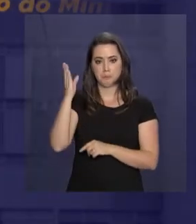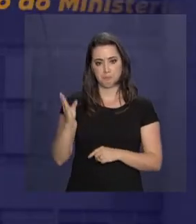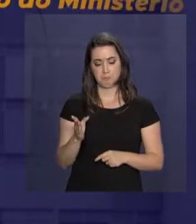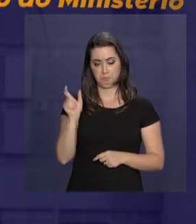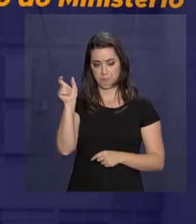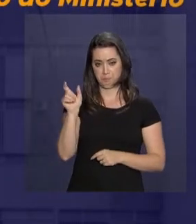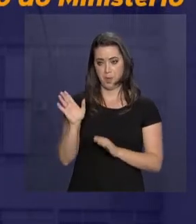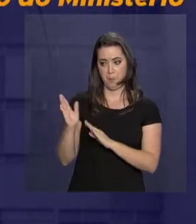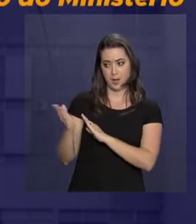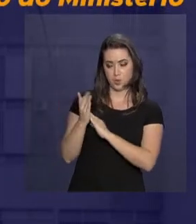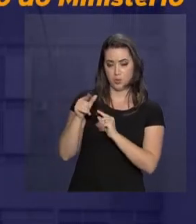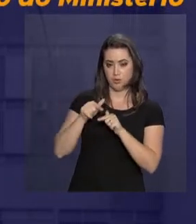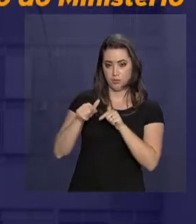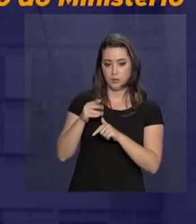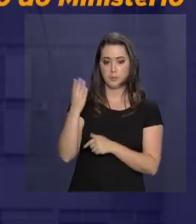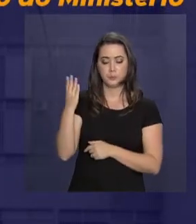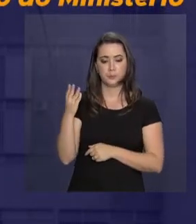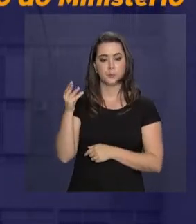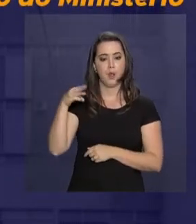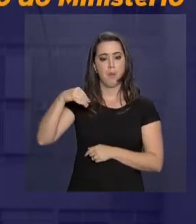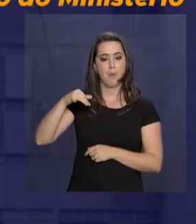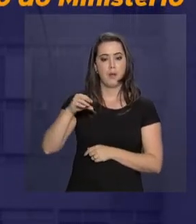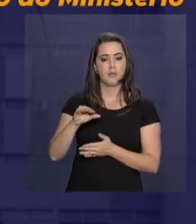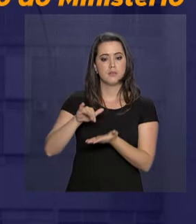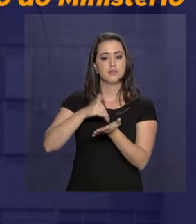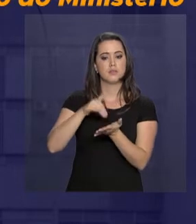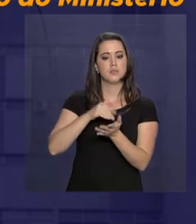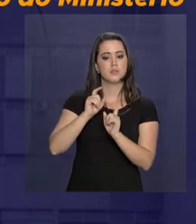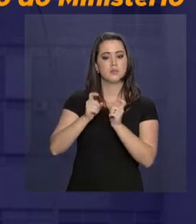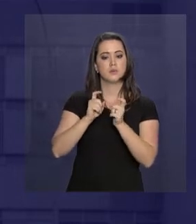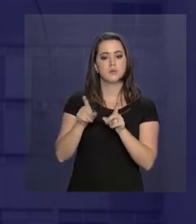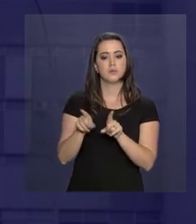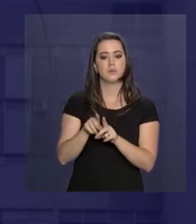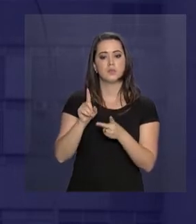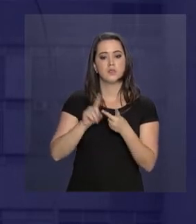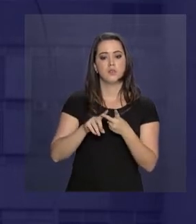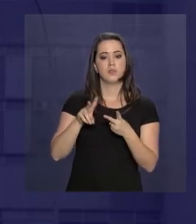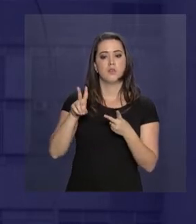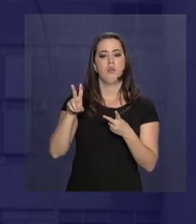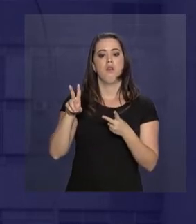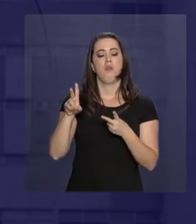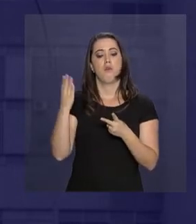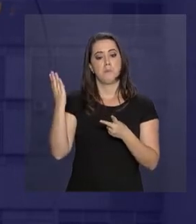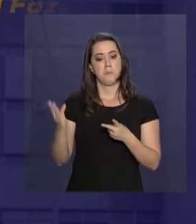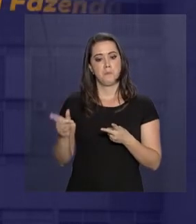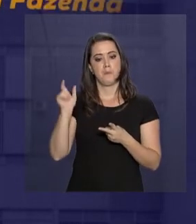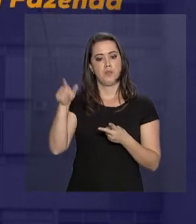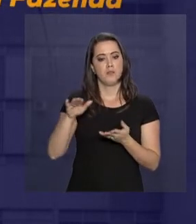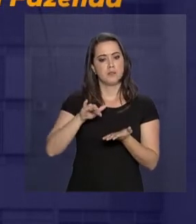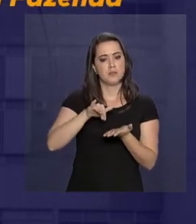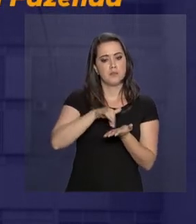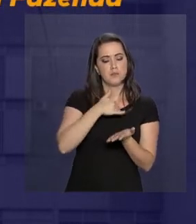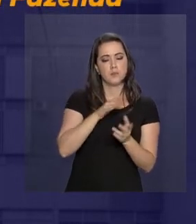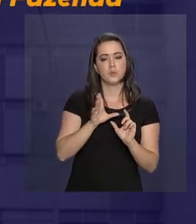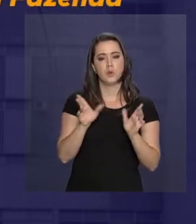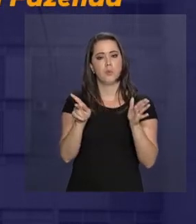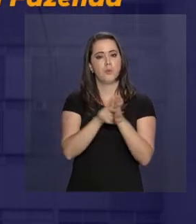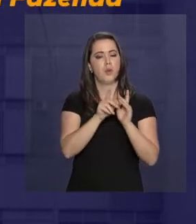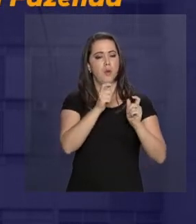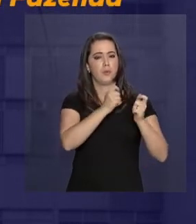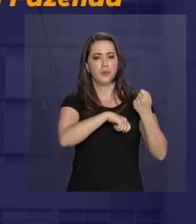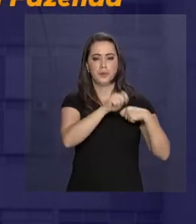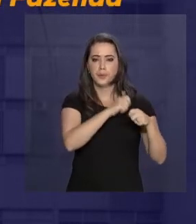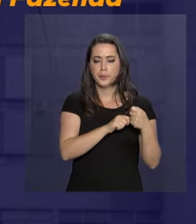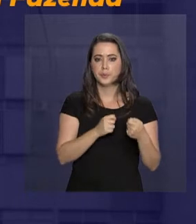economista Marcelo Guaranis será o secretário-executivo. Valdery Rodrigues Júnior assume a Secretaria